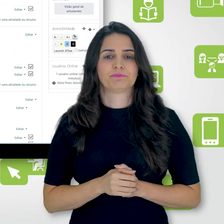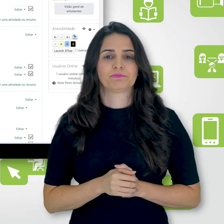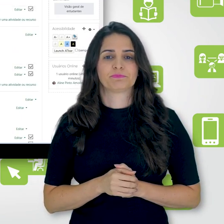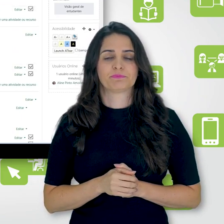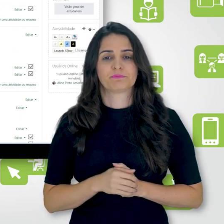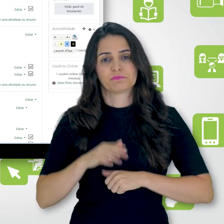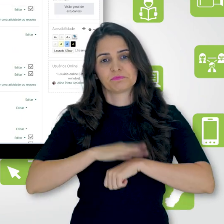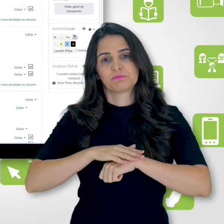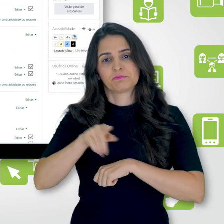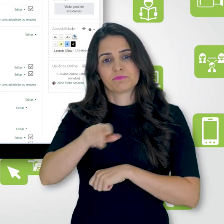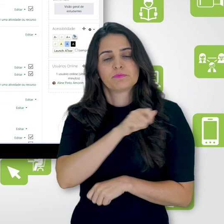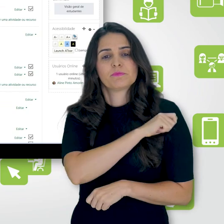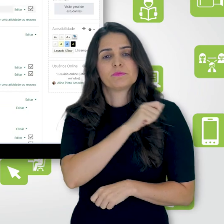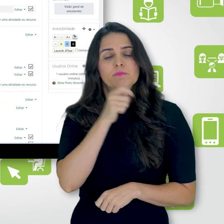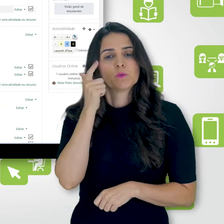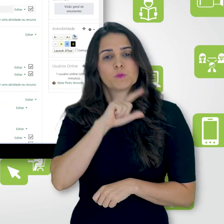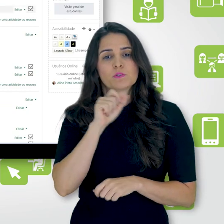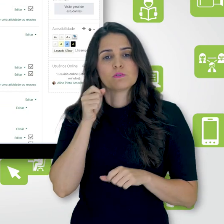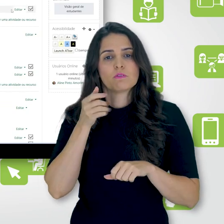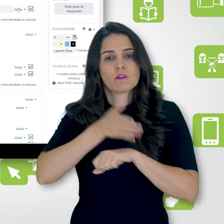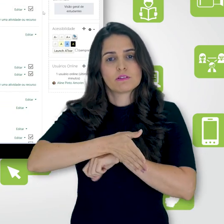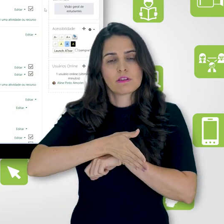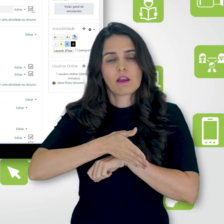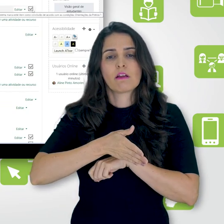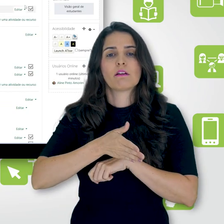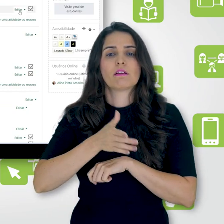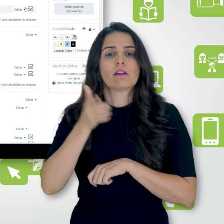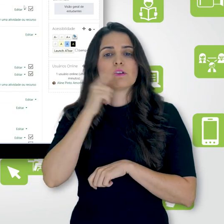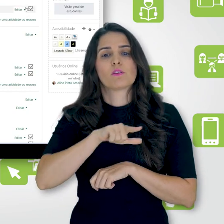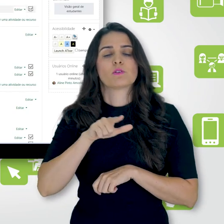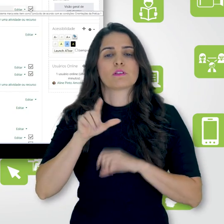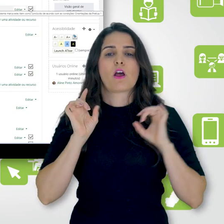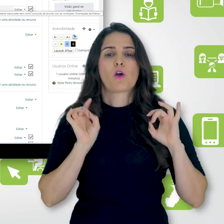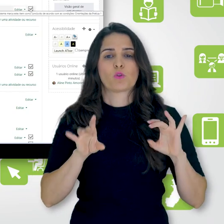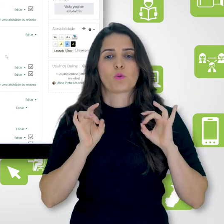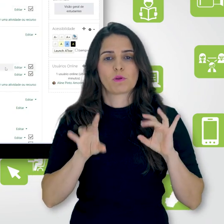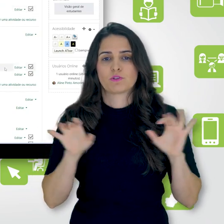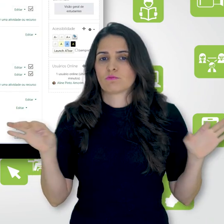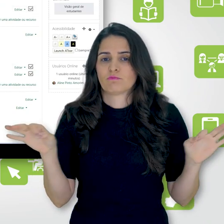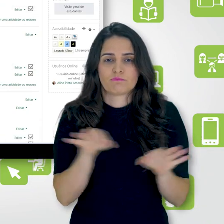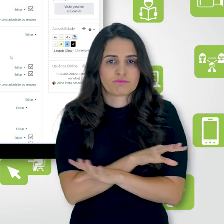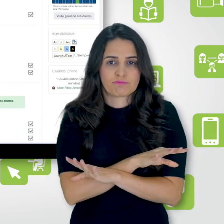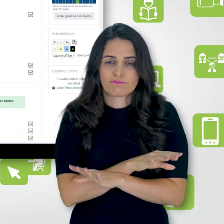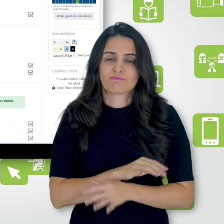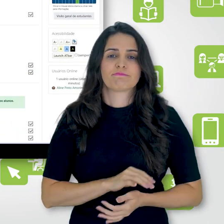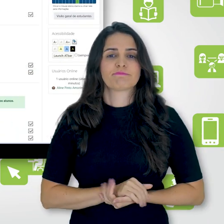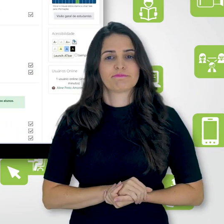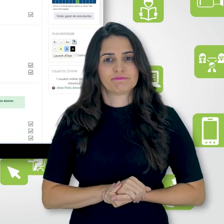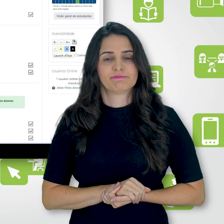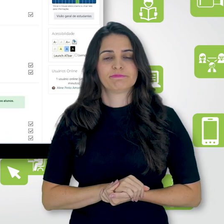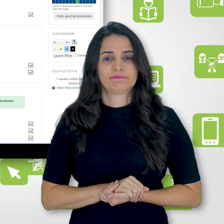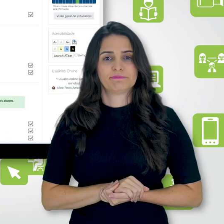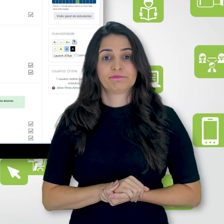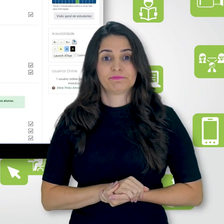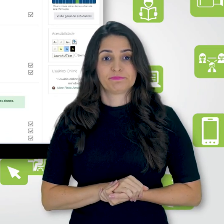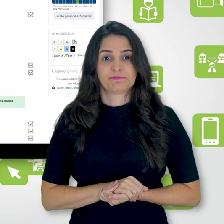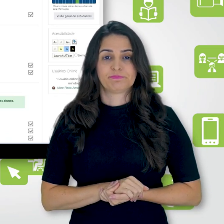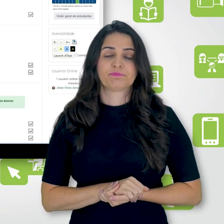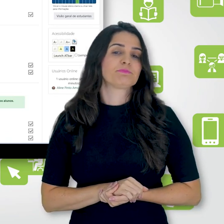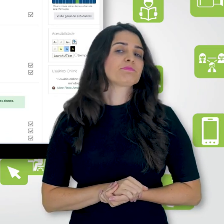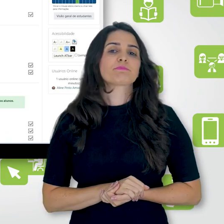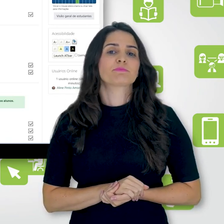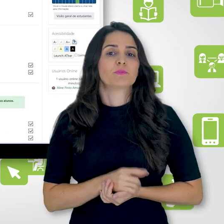Então, à medida que o aluno acessar essa página, vai marcar automaticamente como concluído. Agora,